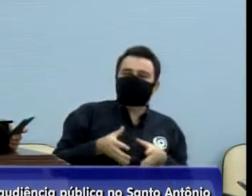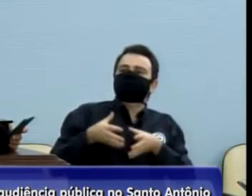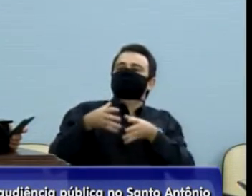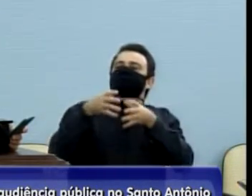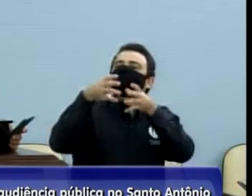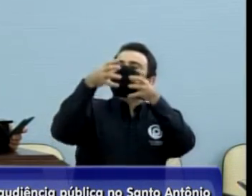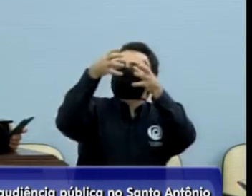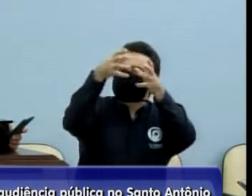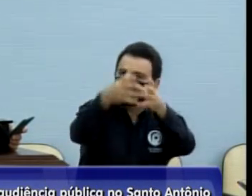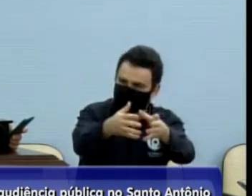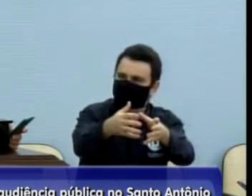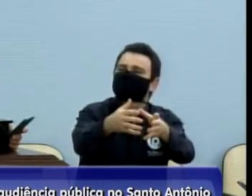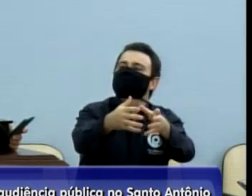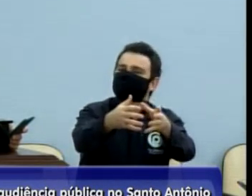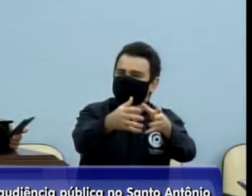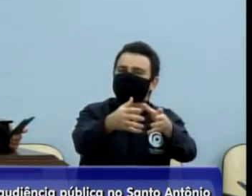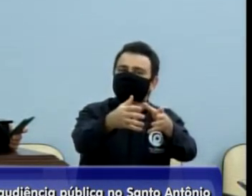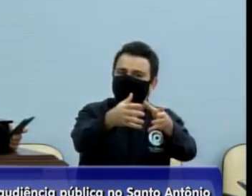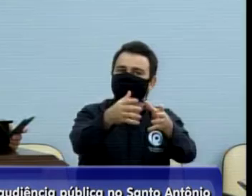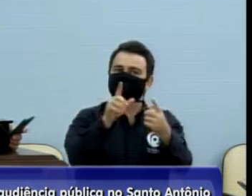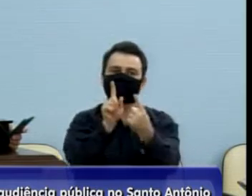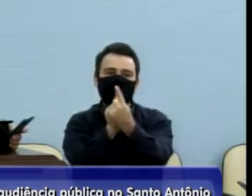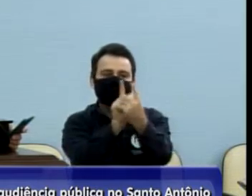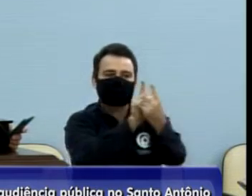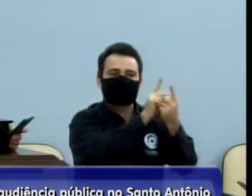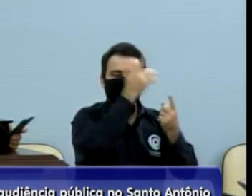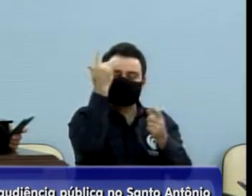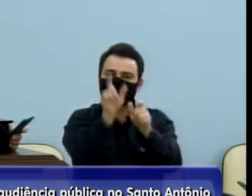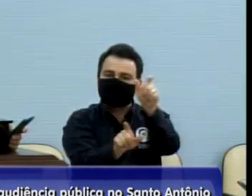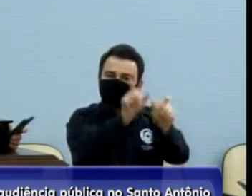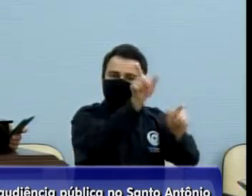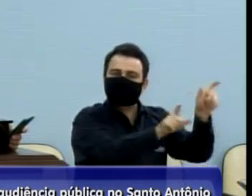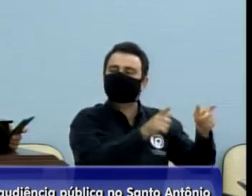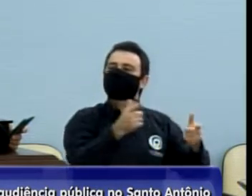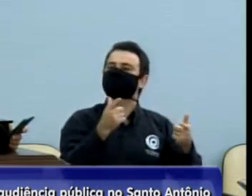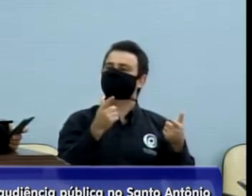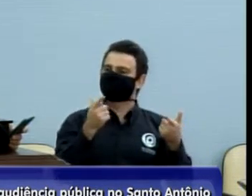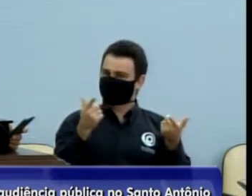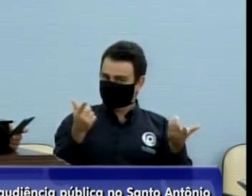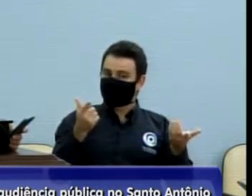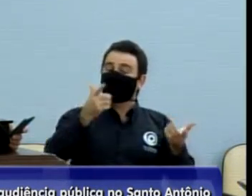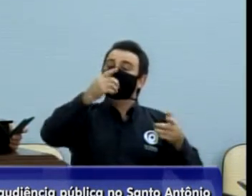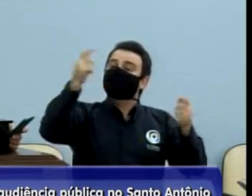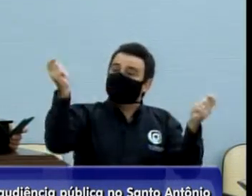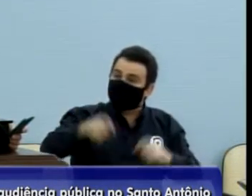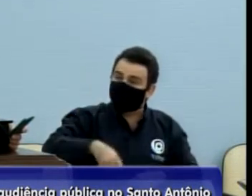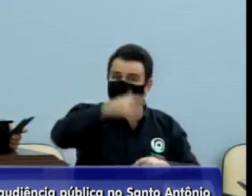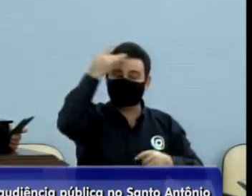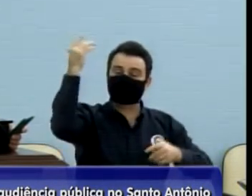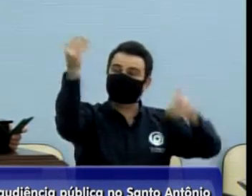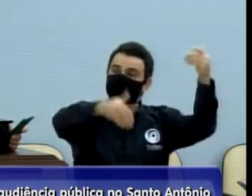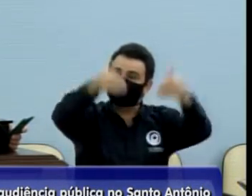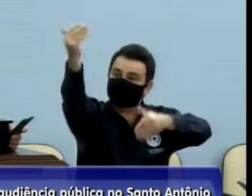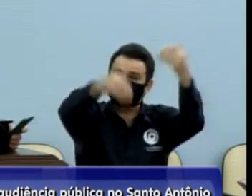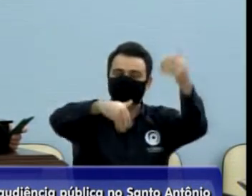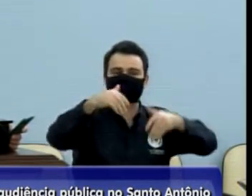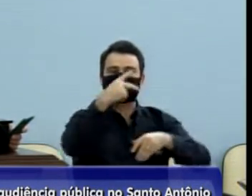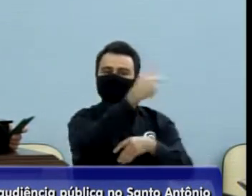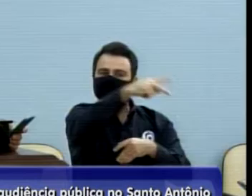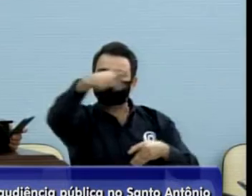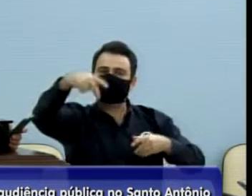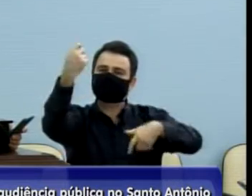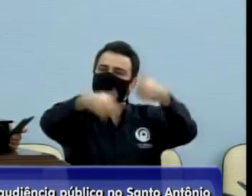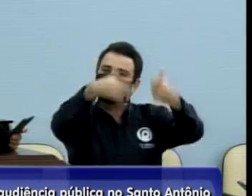vai até o bairro para proporcionar às pessoas um espaço para ouvir as pessoas, esse